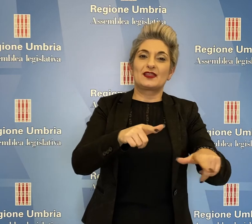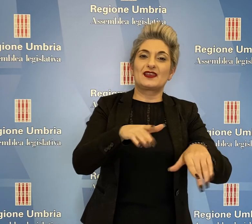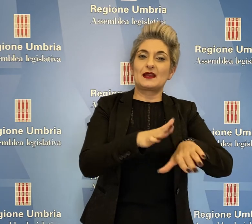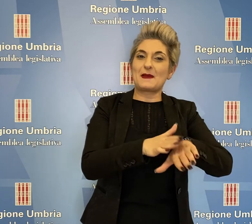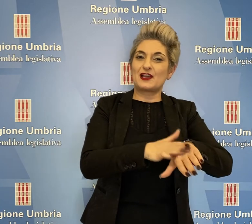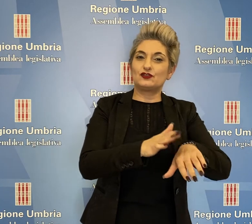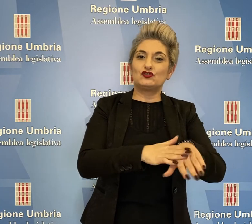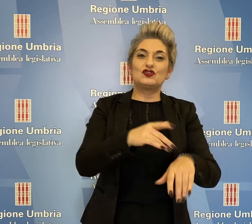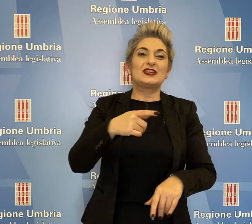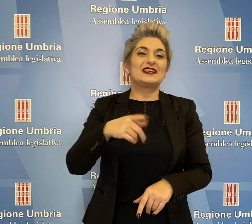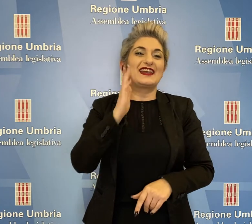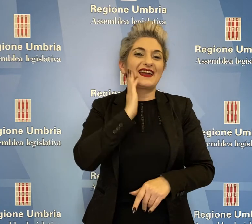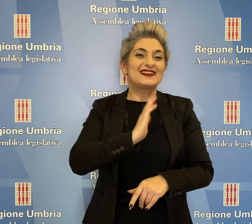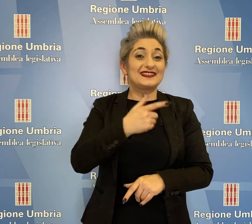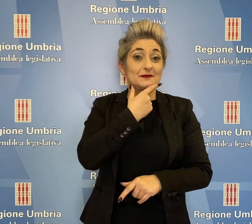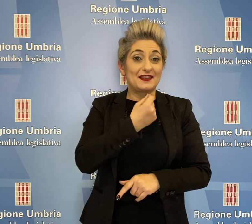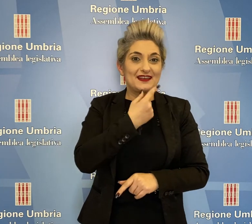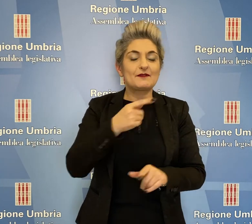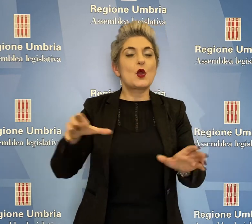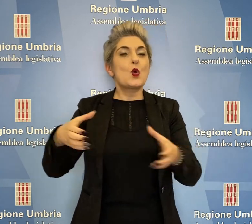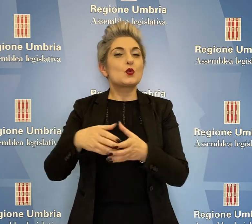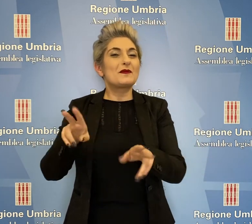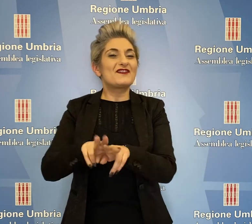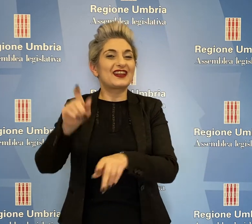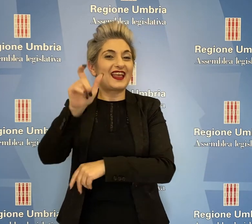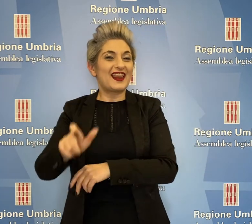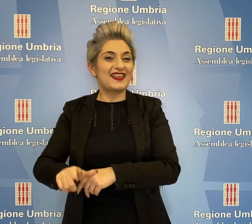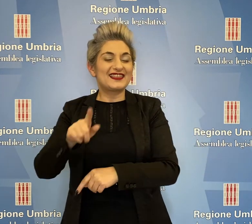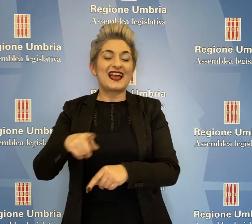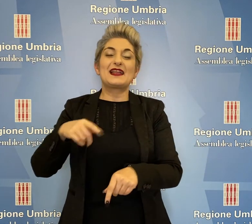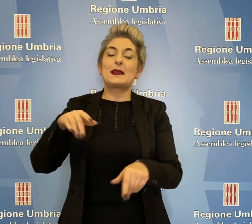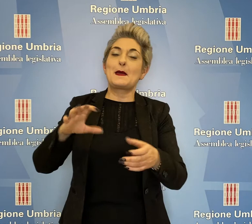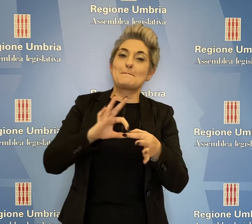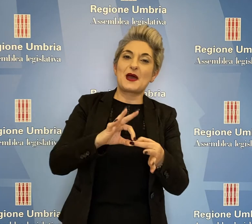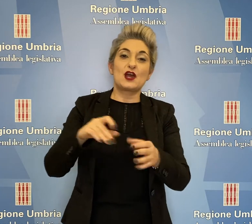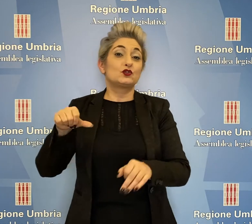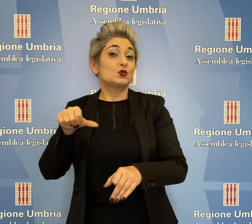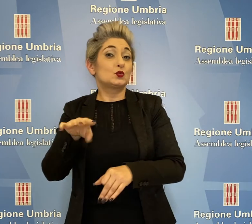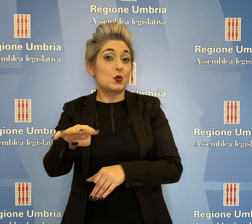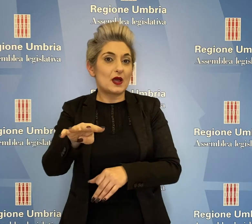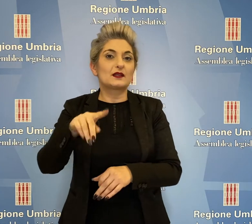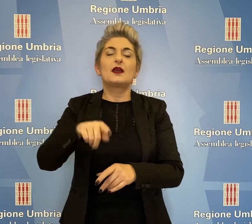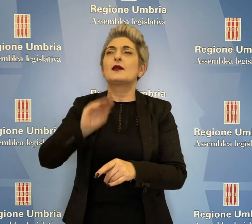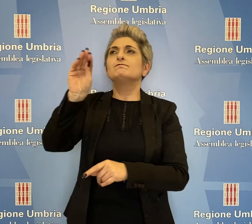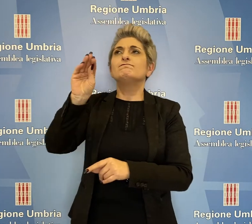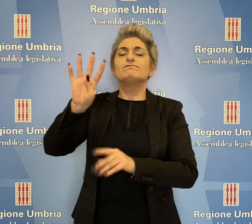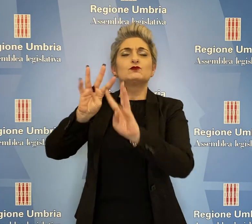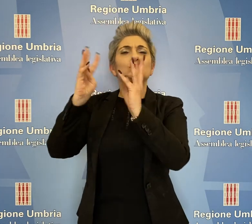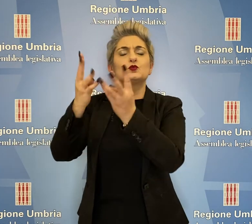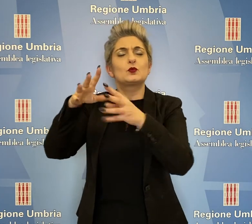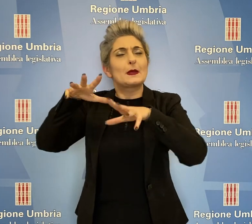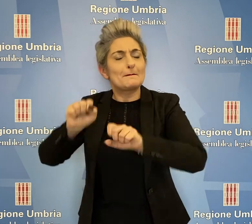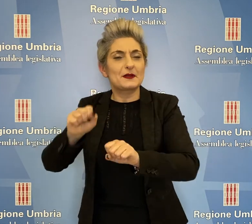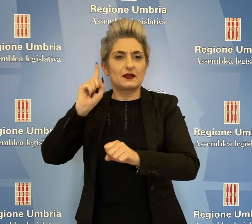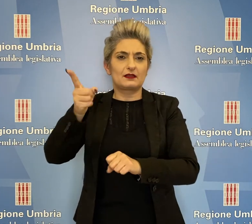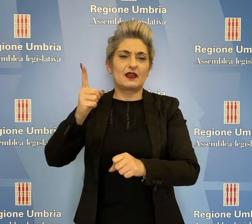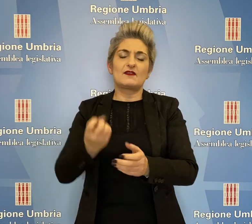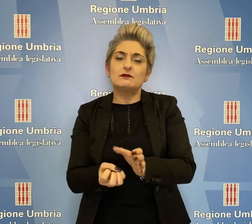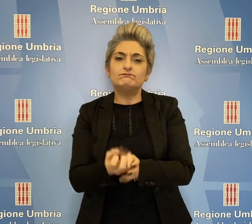Mancini, Carissimi, Nicchi e dal gruppo di Fratelli d'Italia, Pace e Squarta, che impegna la Giunta regionale ad intervenire